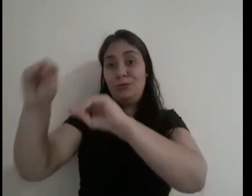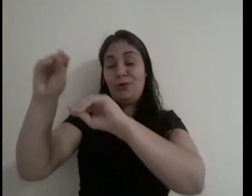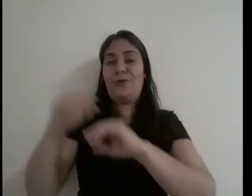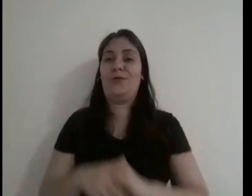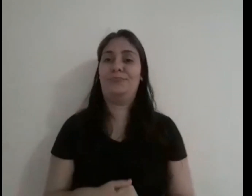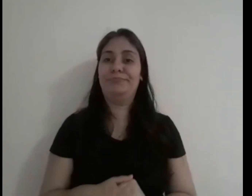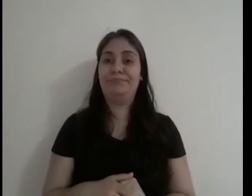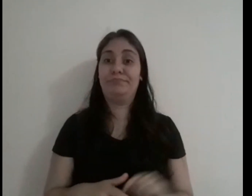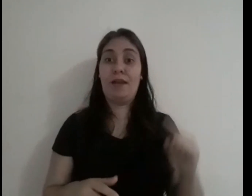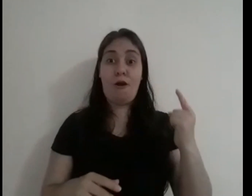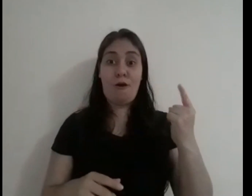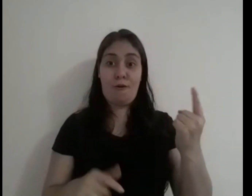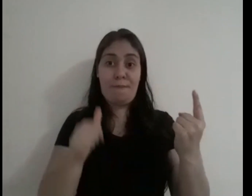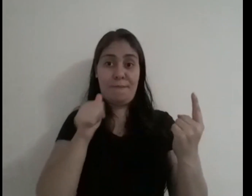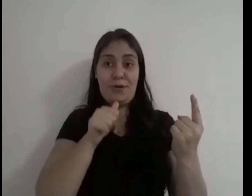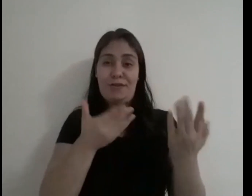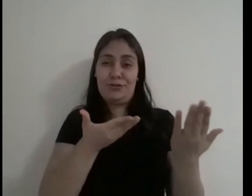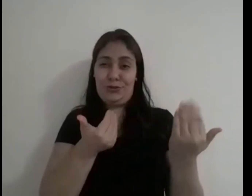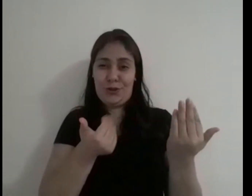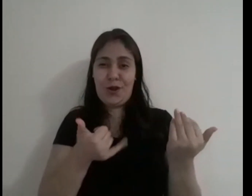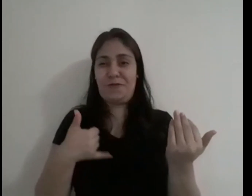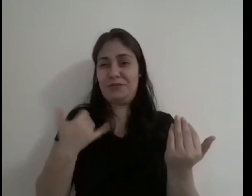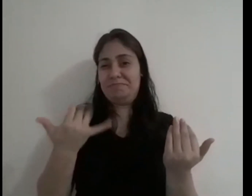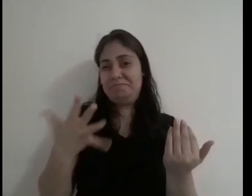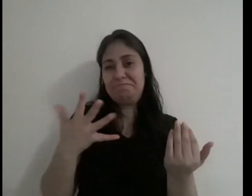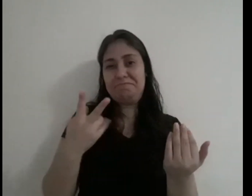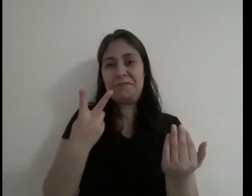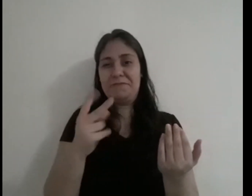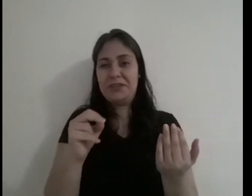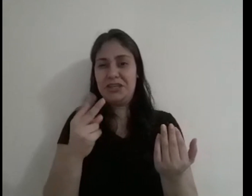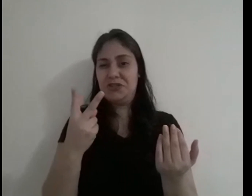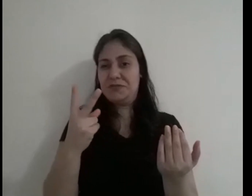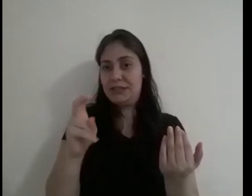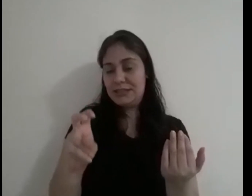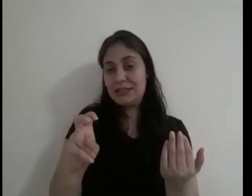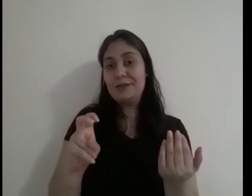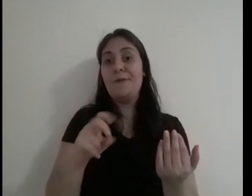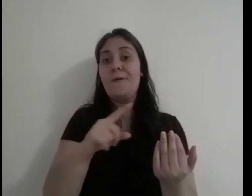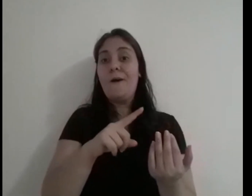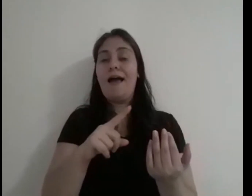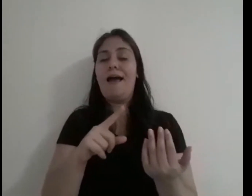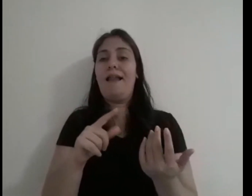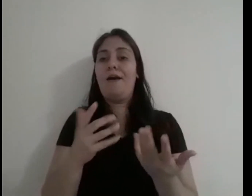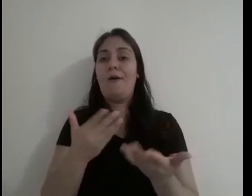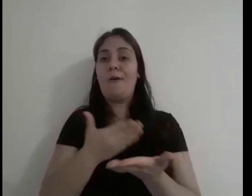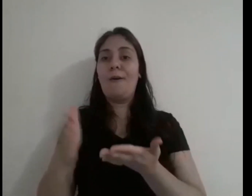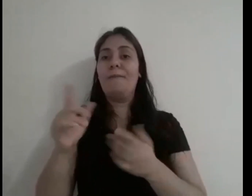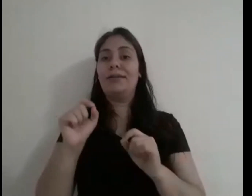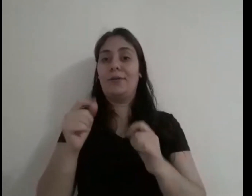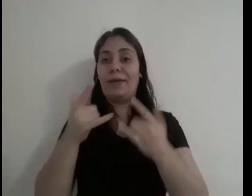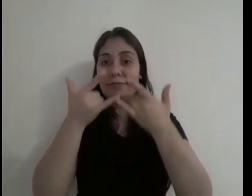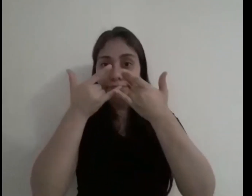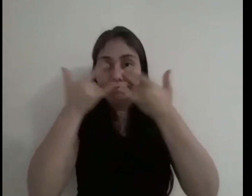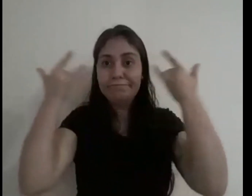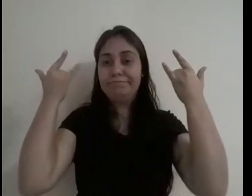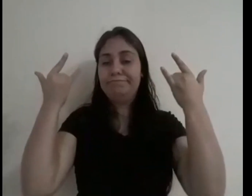do lugar. Uma outra jovem de 24, 25 anos. Ela começou a ser